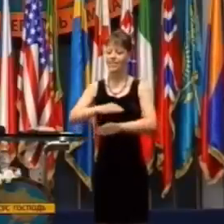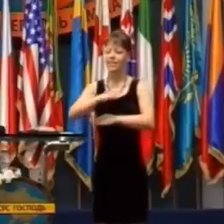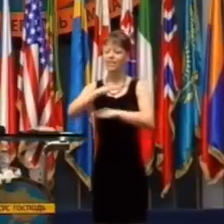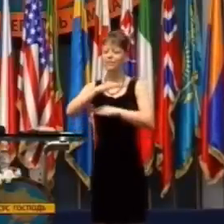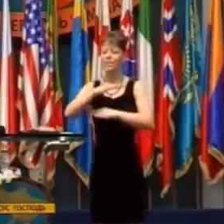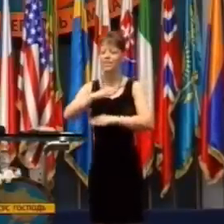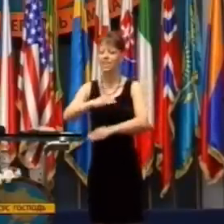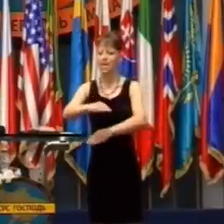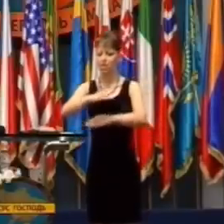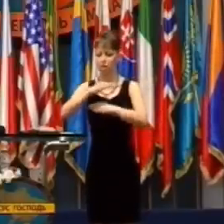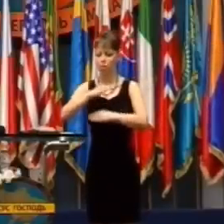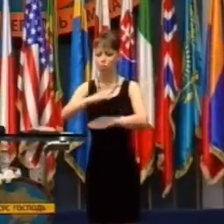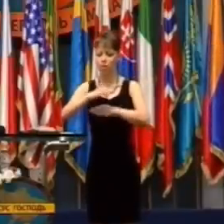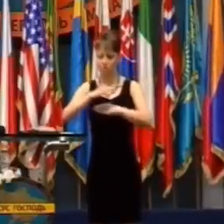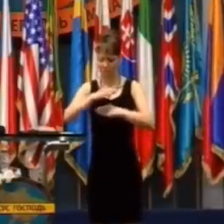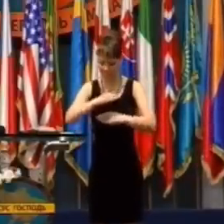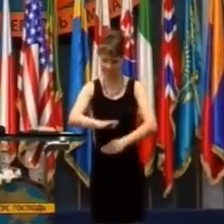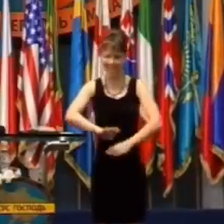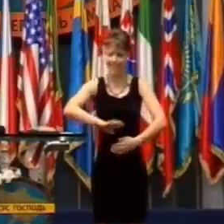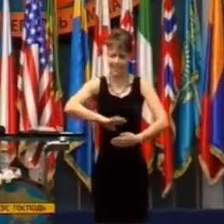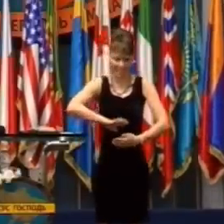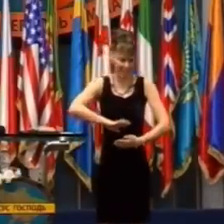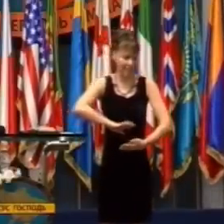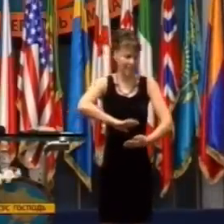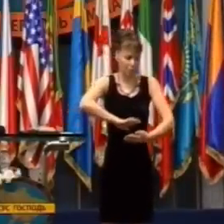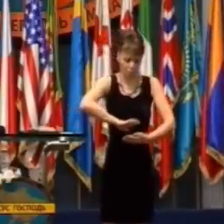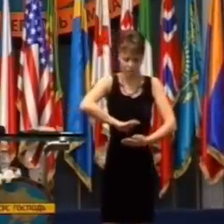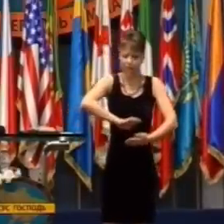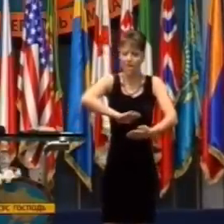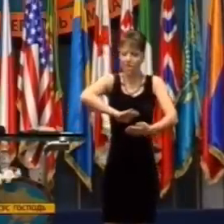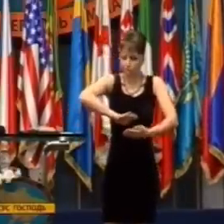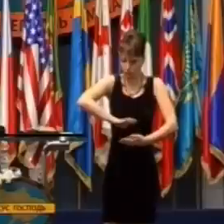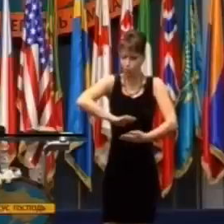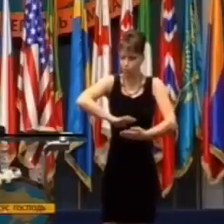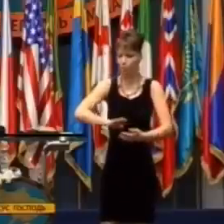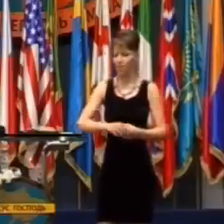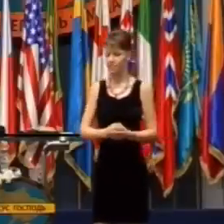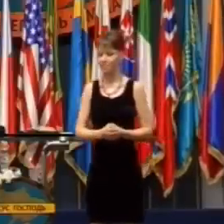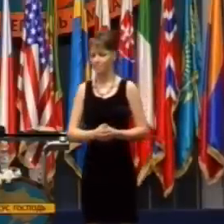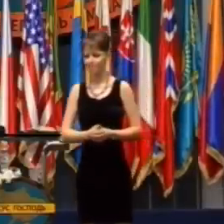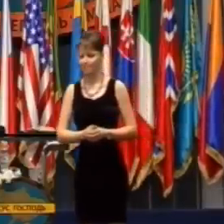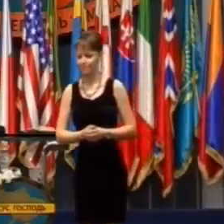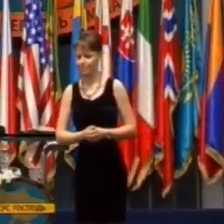je rovná potenciálnej moci, energii, ktorá je vo mne.